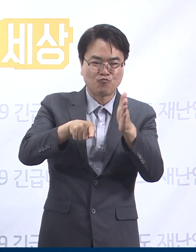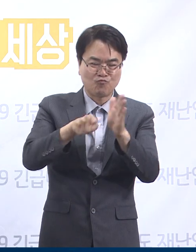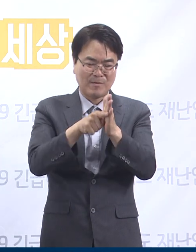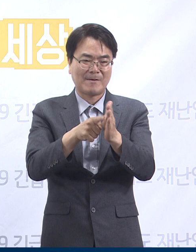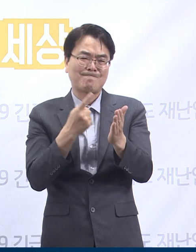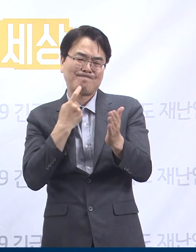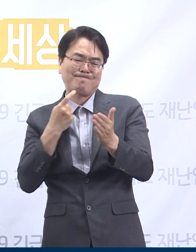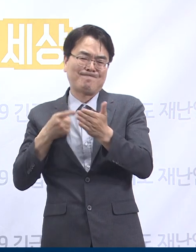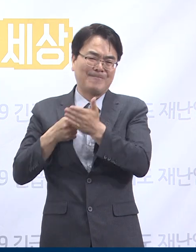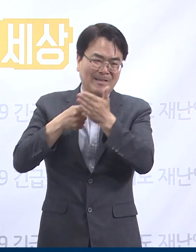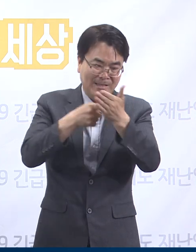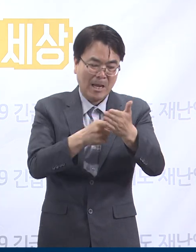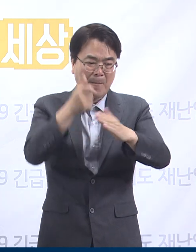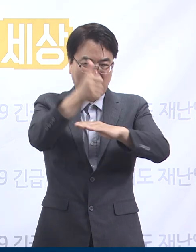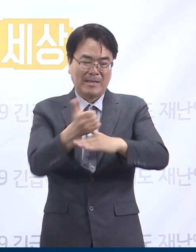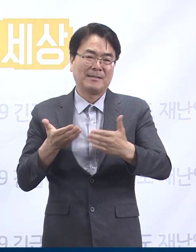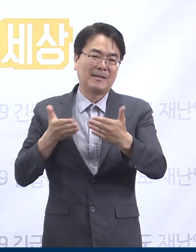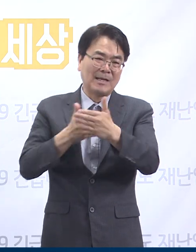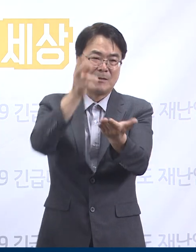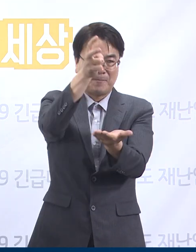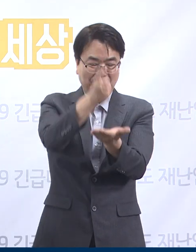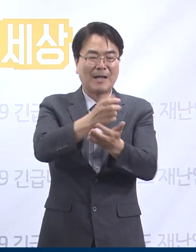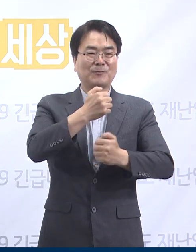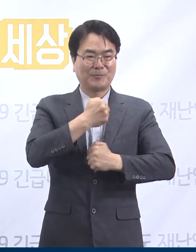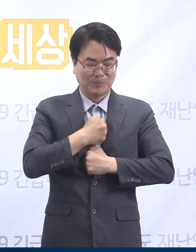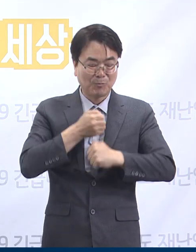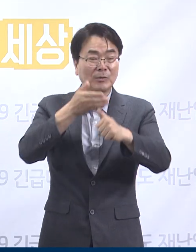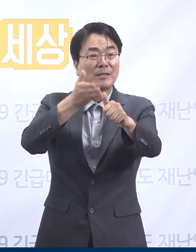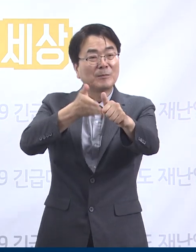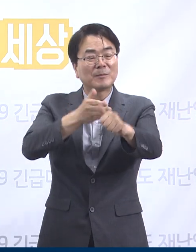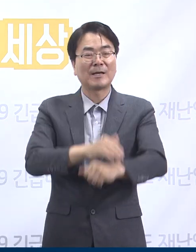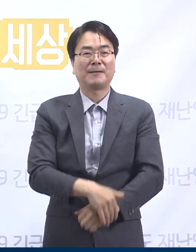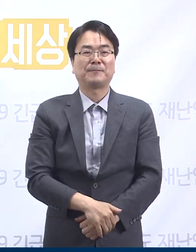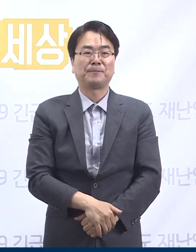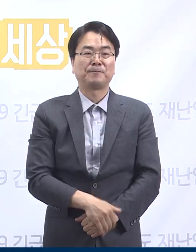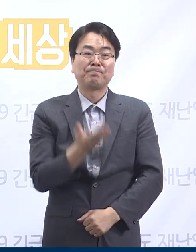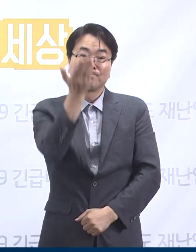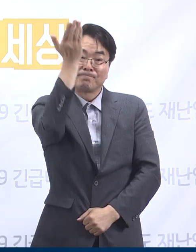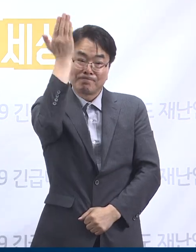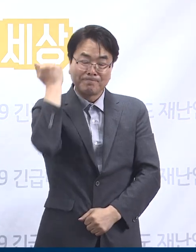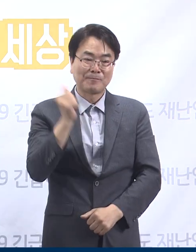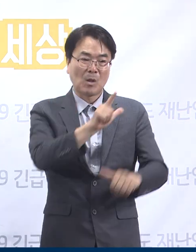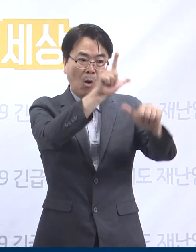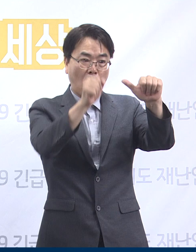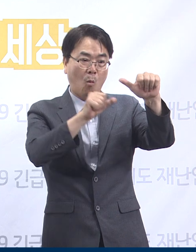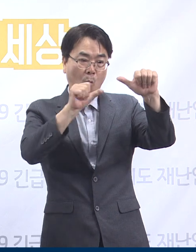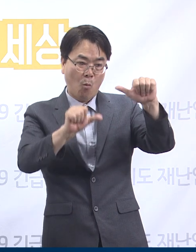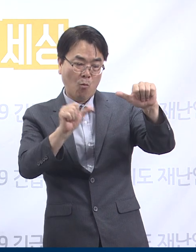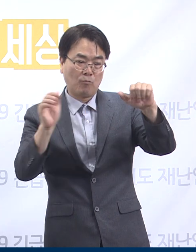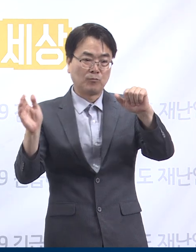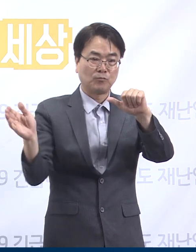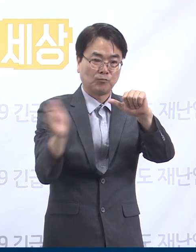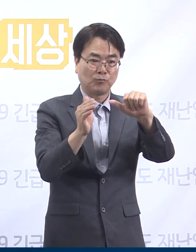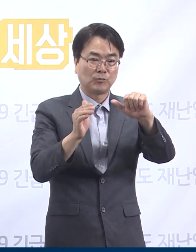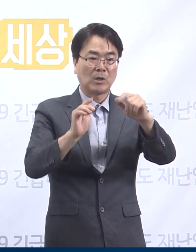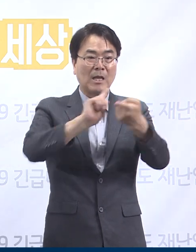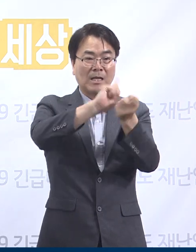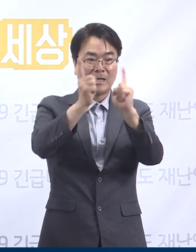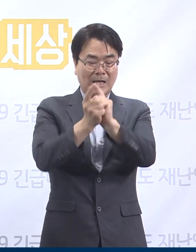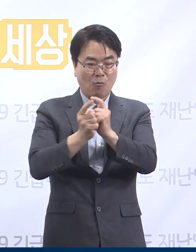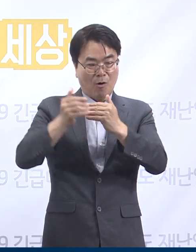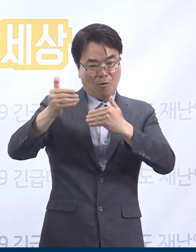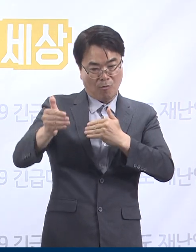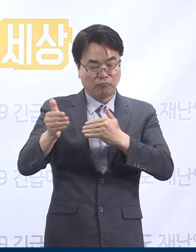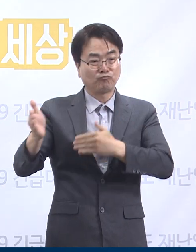있게 일상에서 방역수칙을 실천해 주시기를 당부드립니다. 지난달 5일 시작된 생활 속 거리 두기 이후